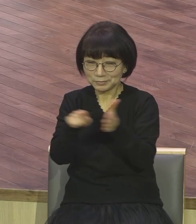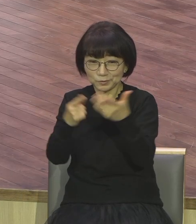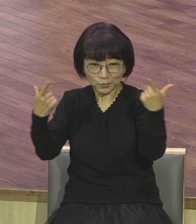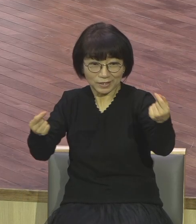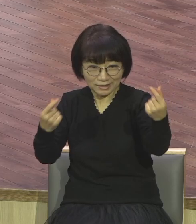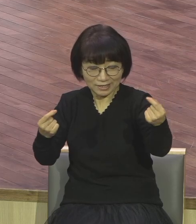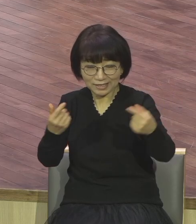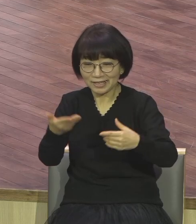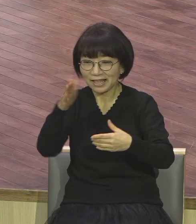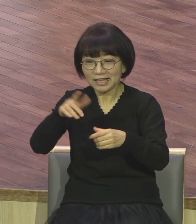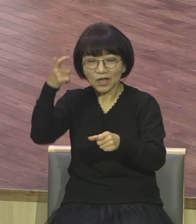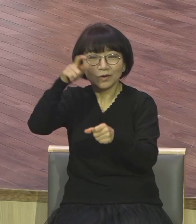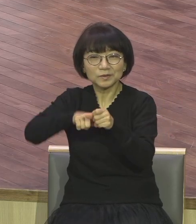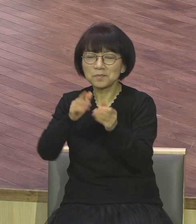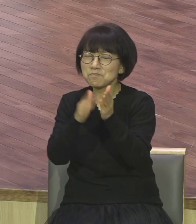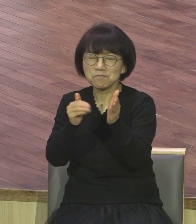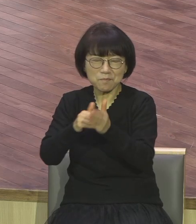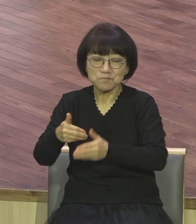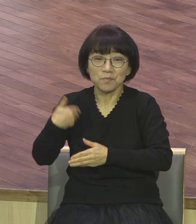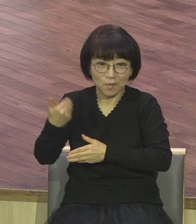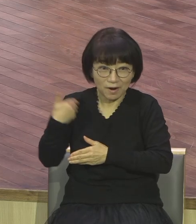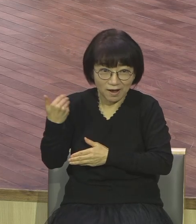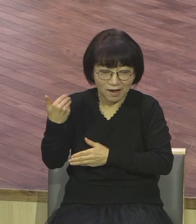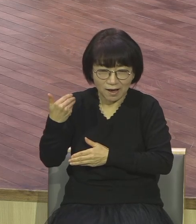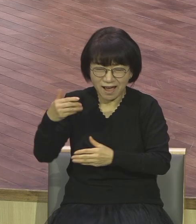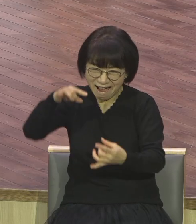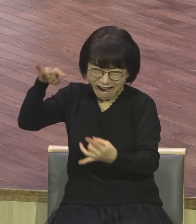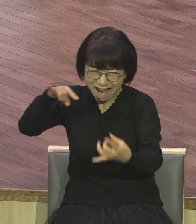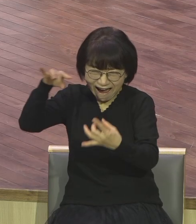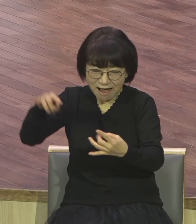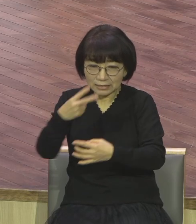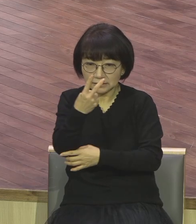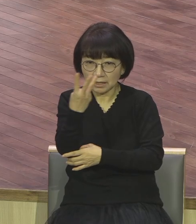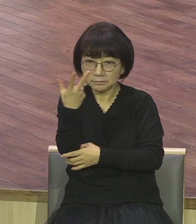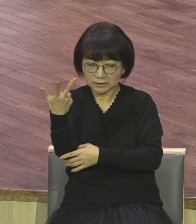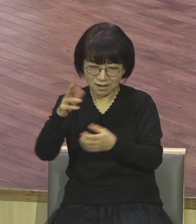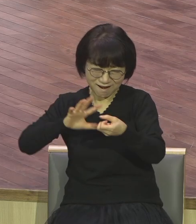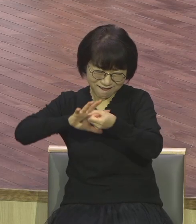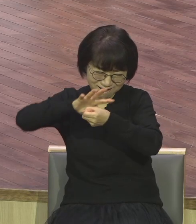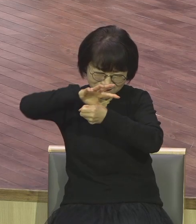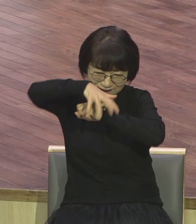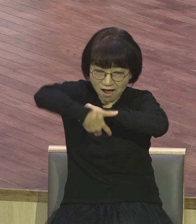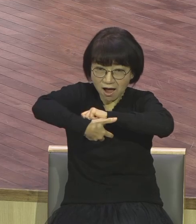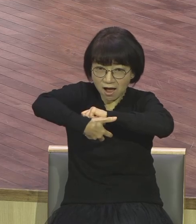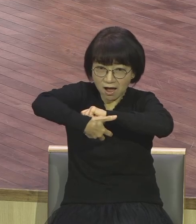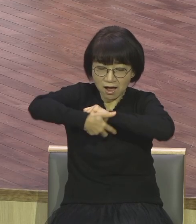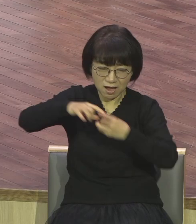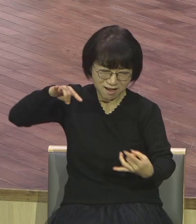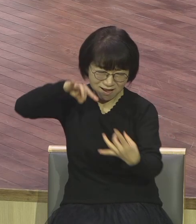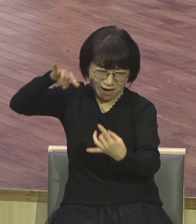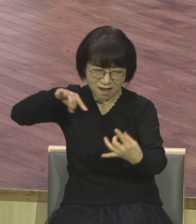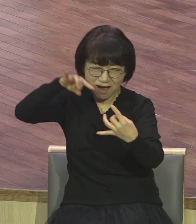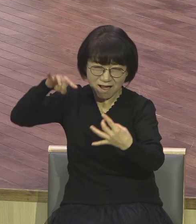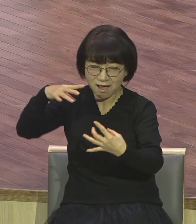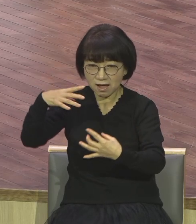2, 3, 7 영적 통수만 파수권 이 어른말을 어떻게 알아들겠어요 못 알아듣습니다 알아듣는 것만 해도